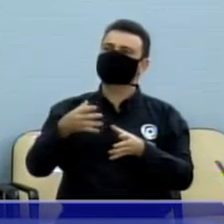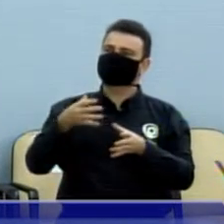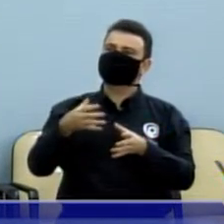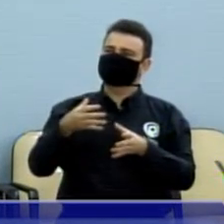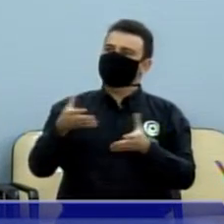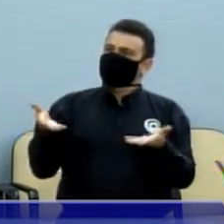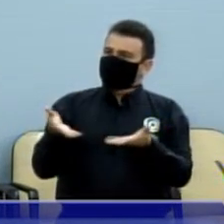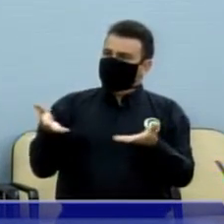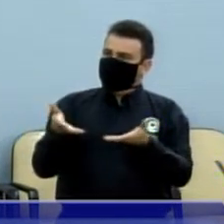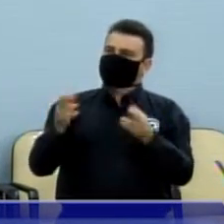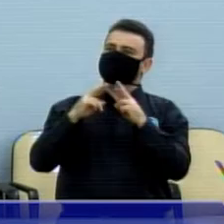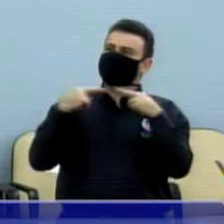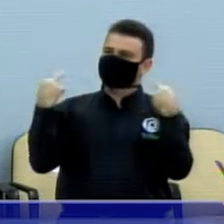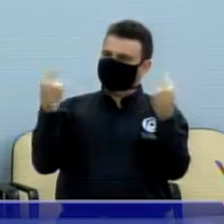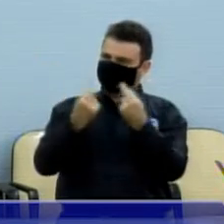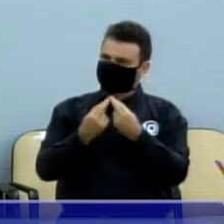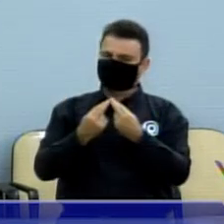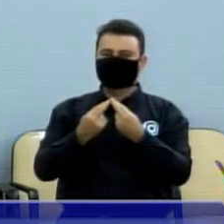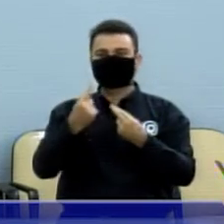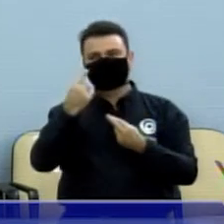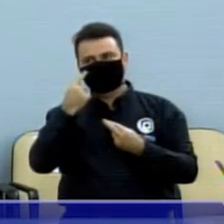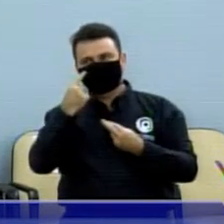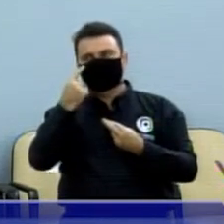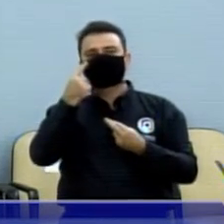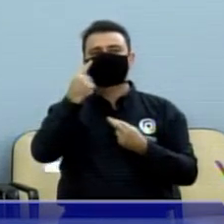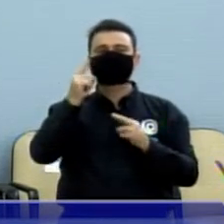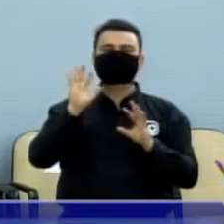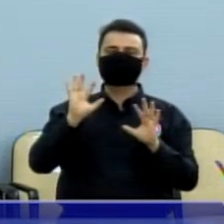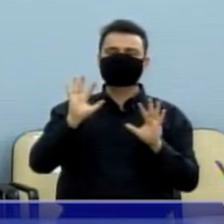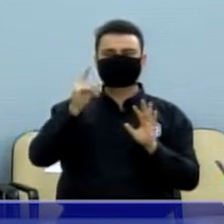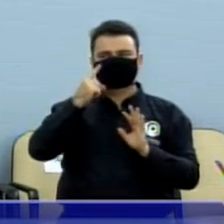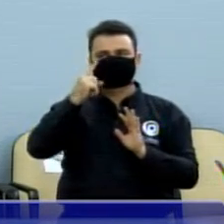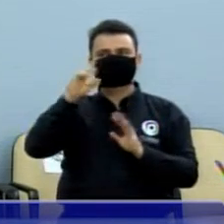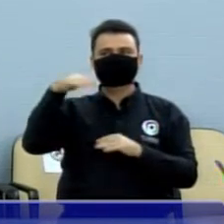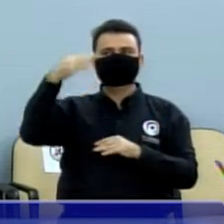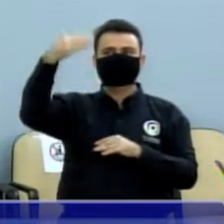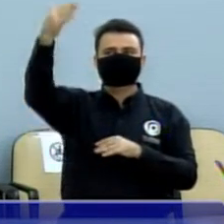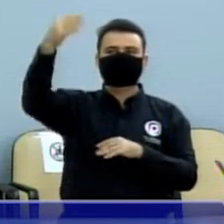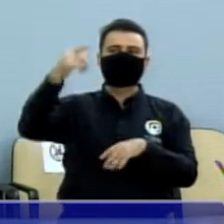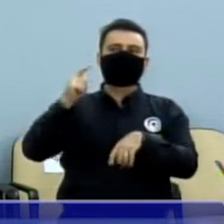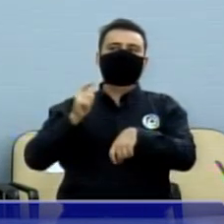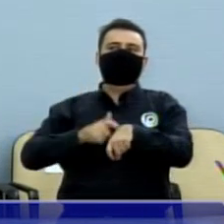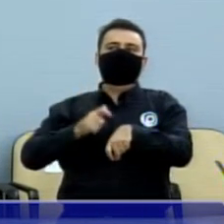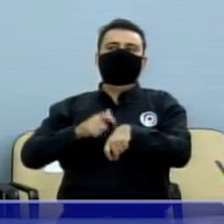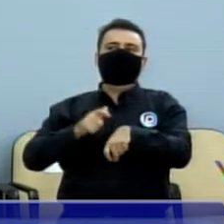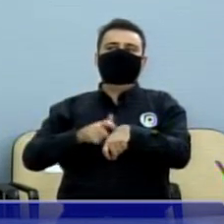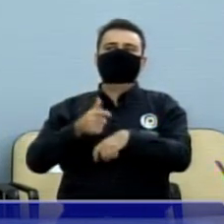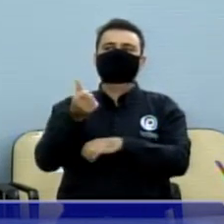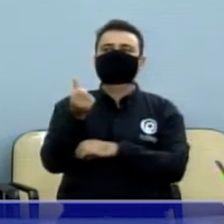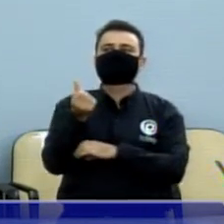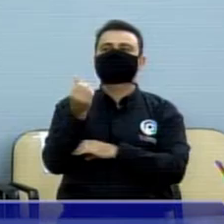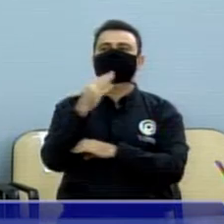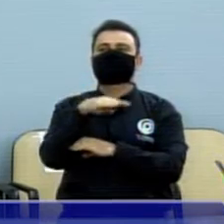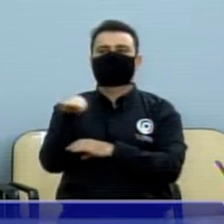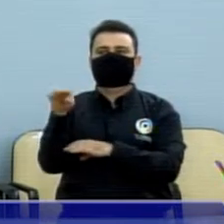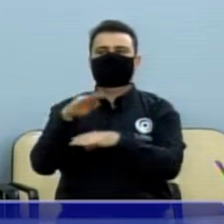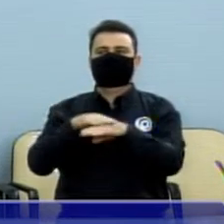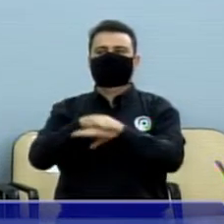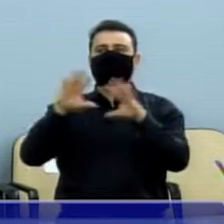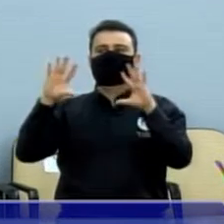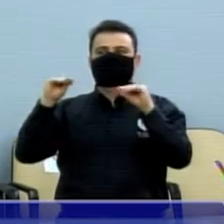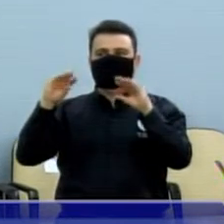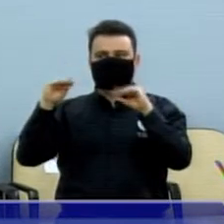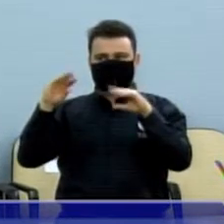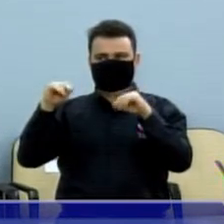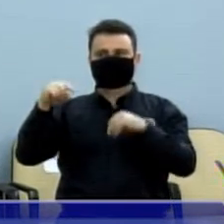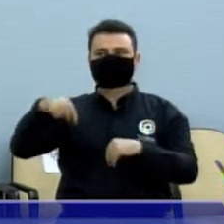hoje. O vereador Renato atendeu. Nós teremos uma reunião às seis e meia, hoje às 18h30.